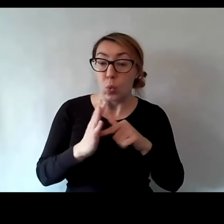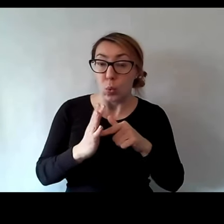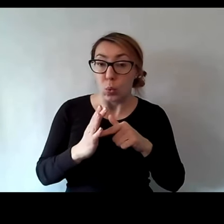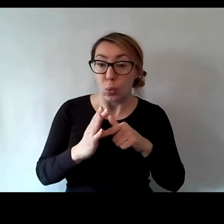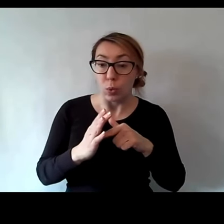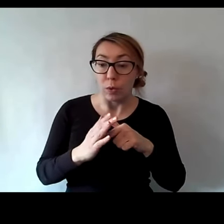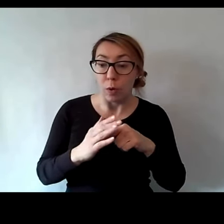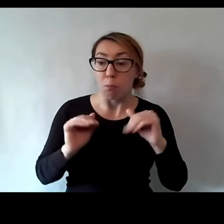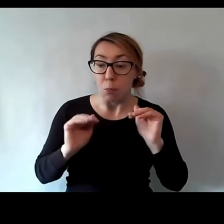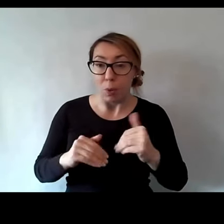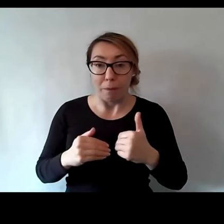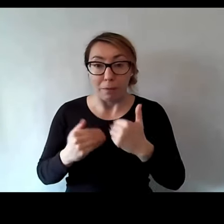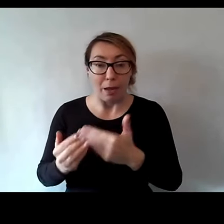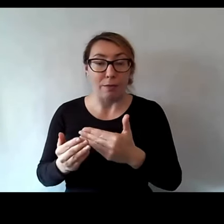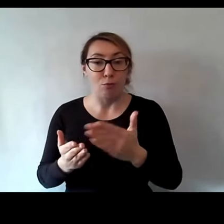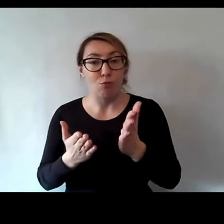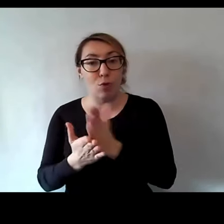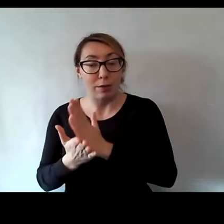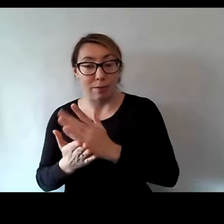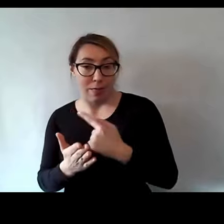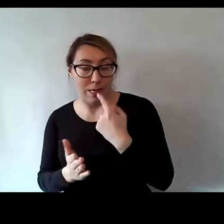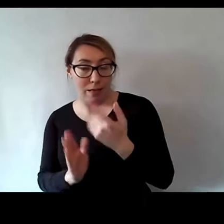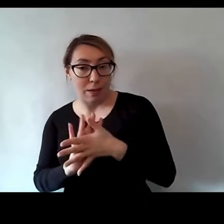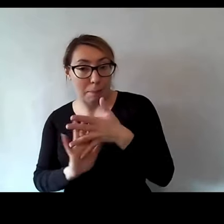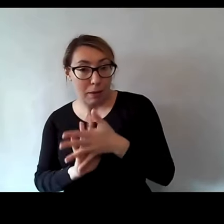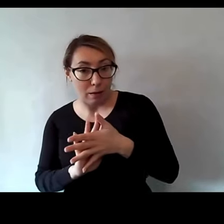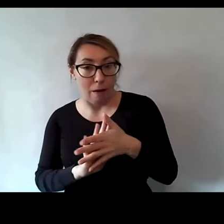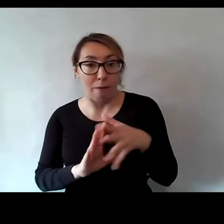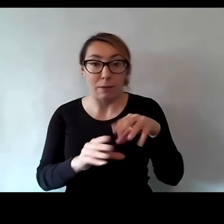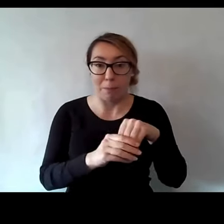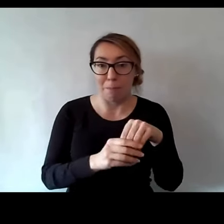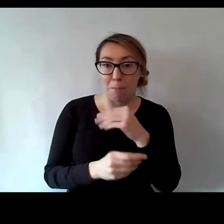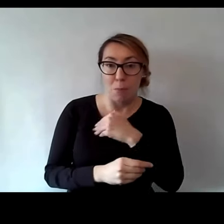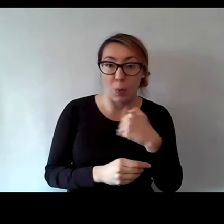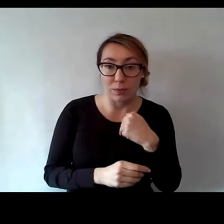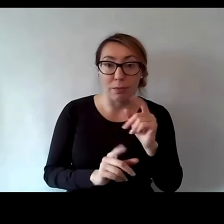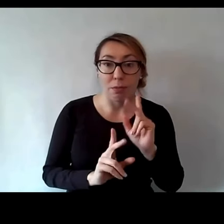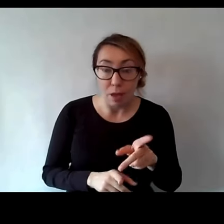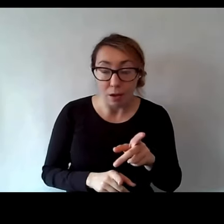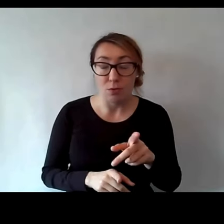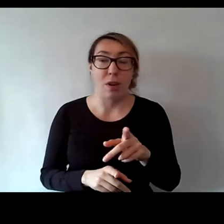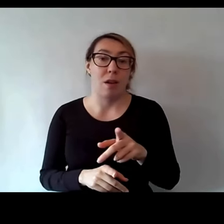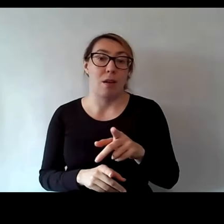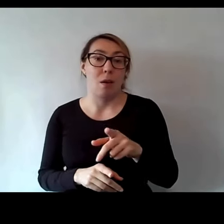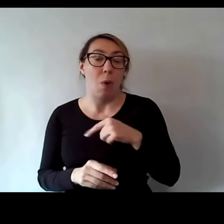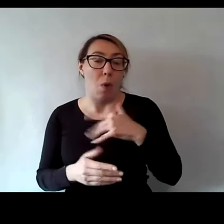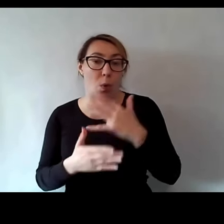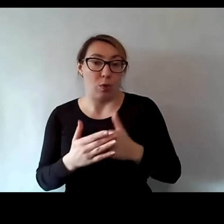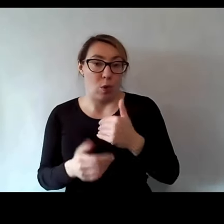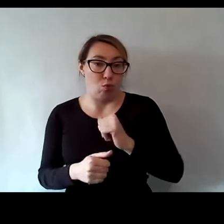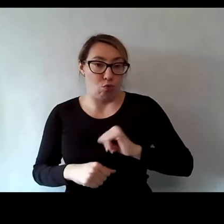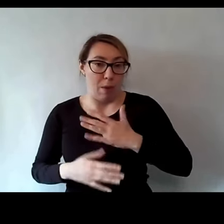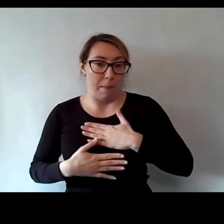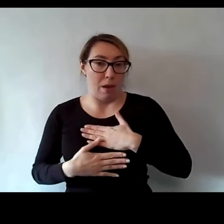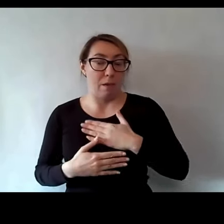dziecku dać te elementy, zarówno języka migowego, jak i polskiego, mogą korzystać u siebie po prostu